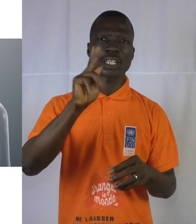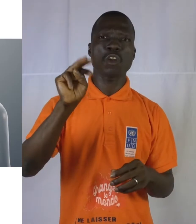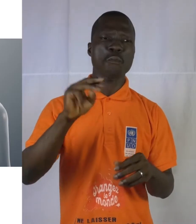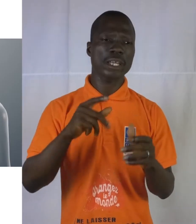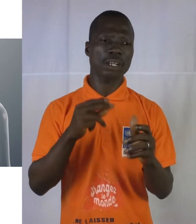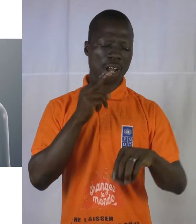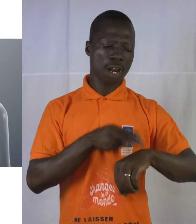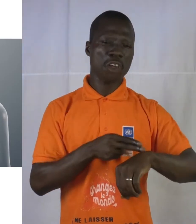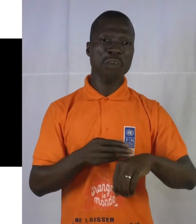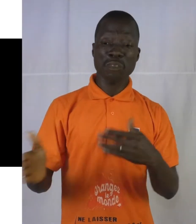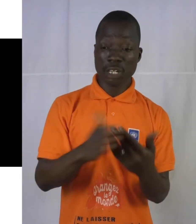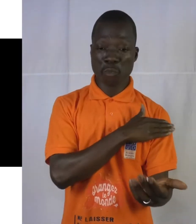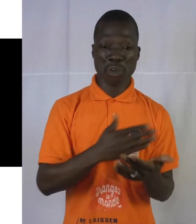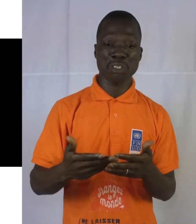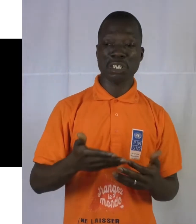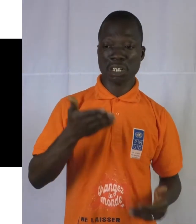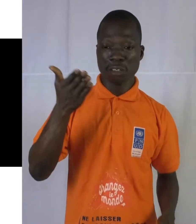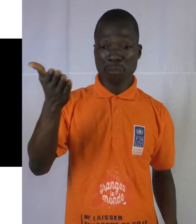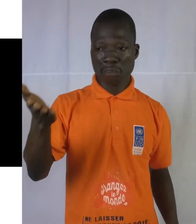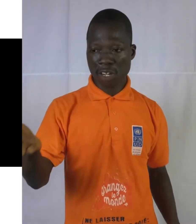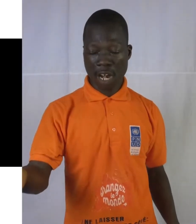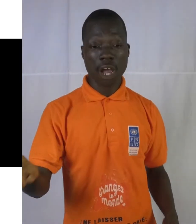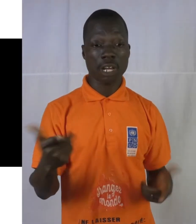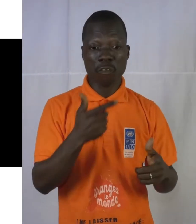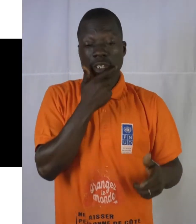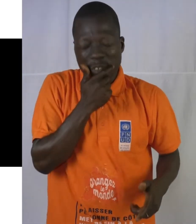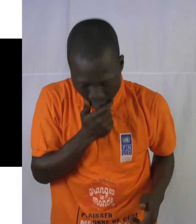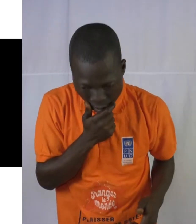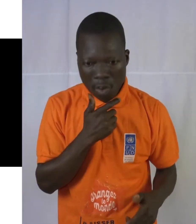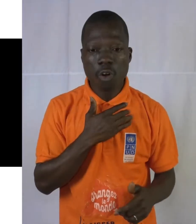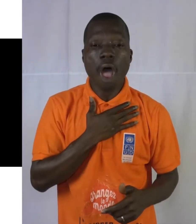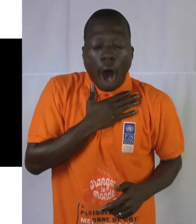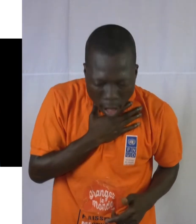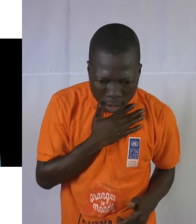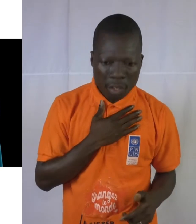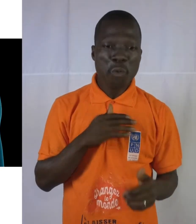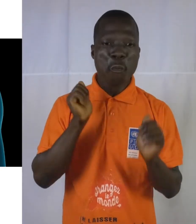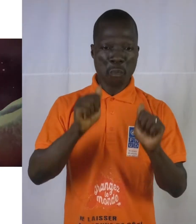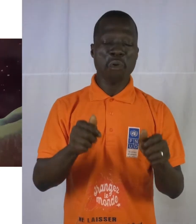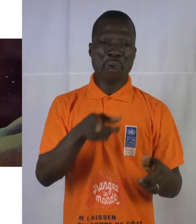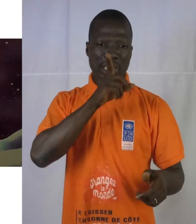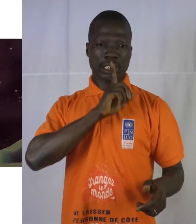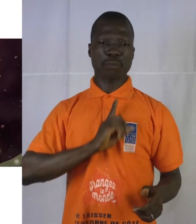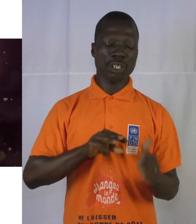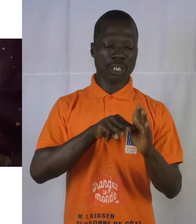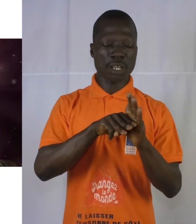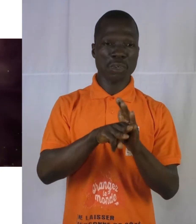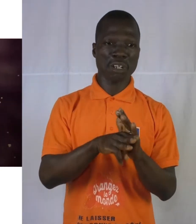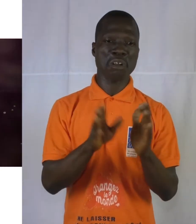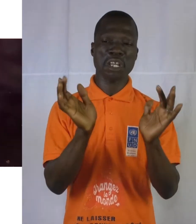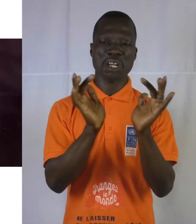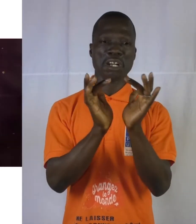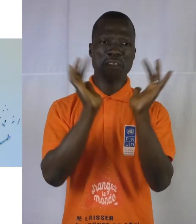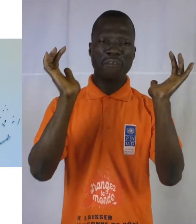N'importe qui se trouvant sur la trajectoire d'un éternuement ou d'une toux peut aspirer ces microbes et être